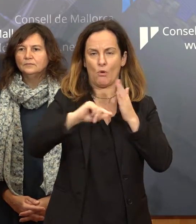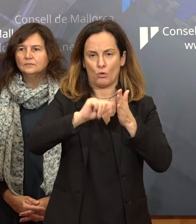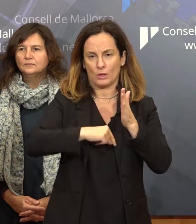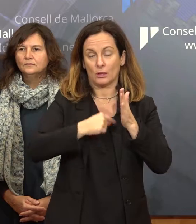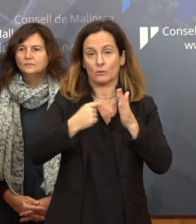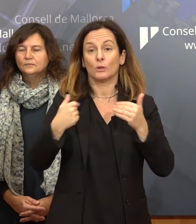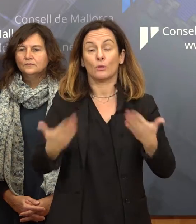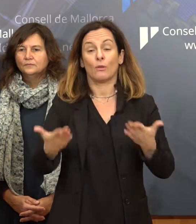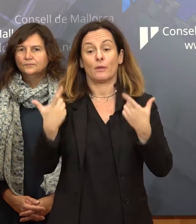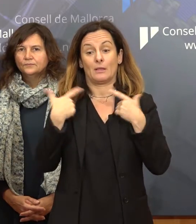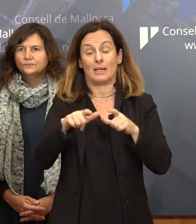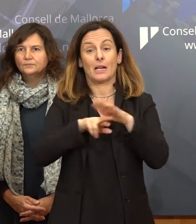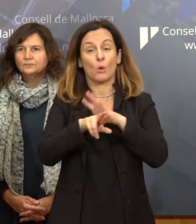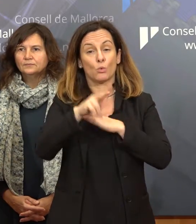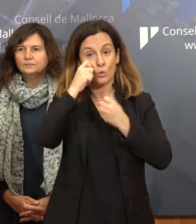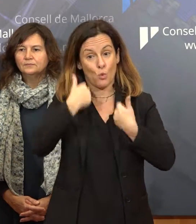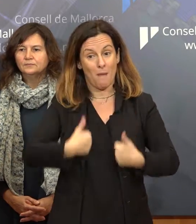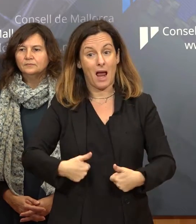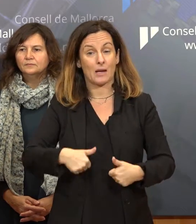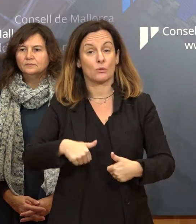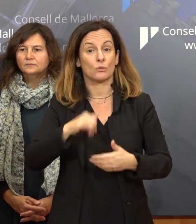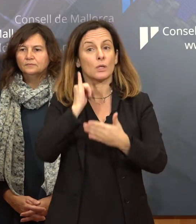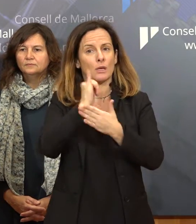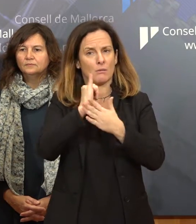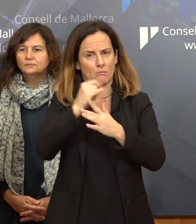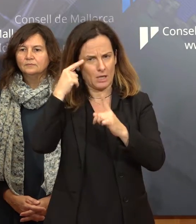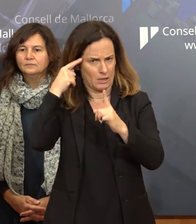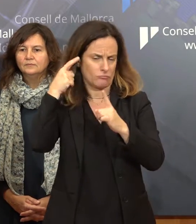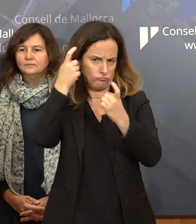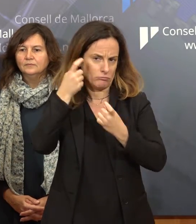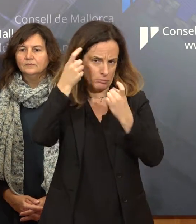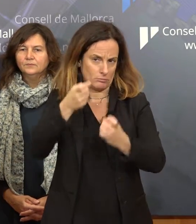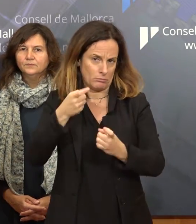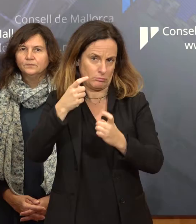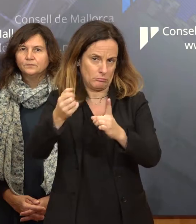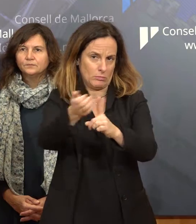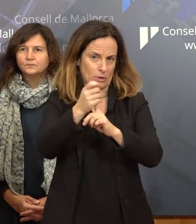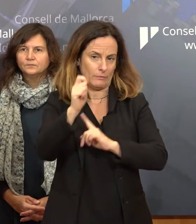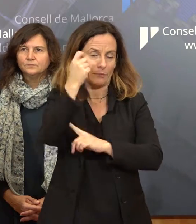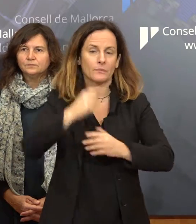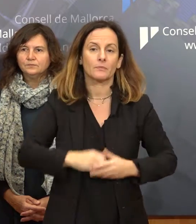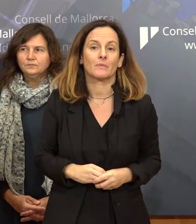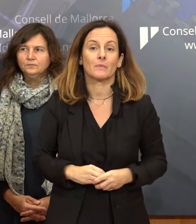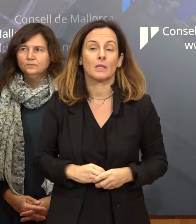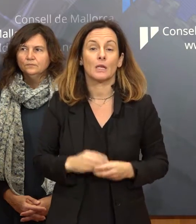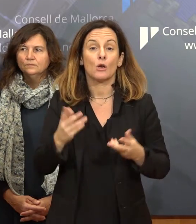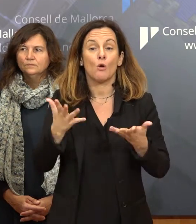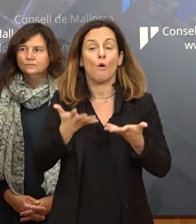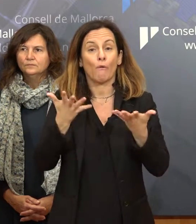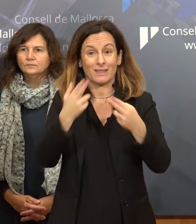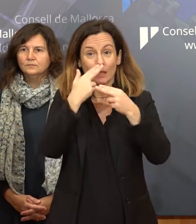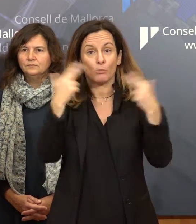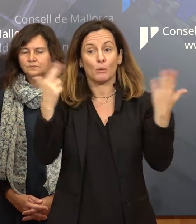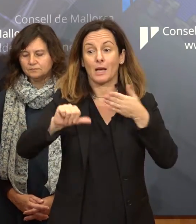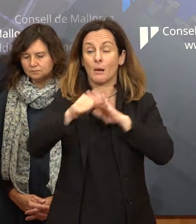des de gerència de l'IMAS. Aquesta oferta pública d'ocupació es va aprovar per unanimitat